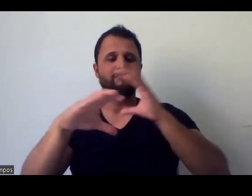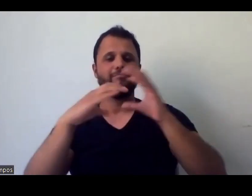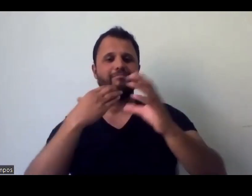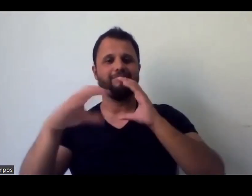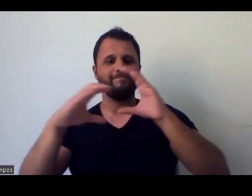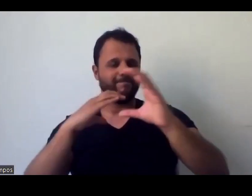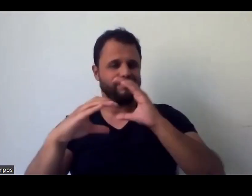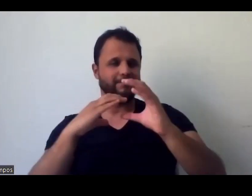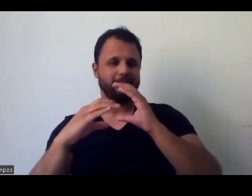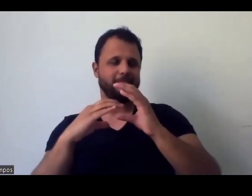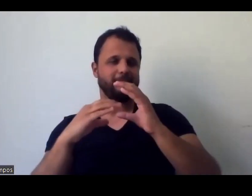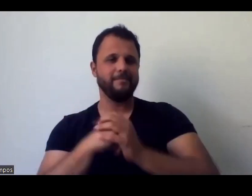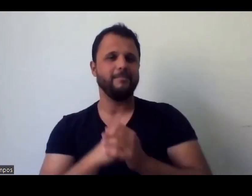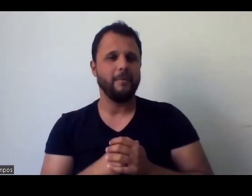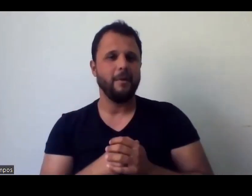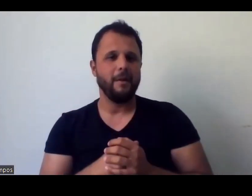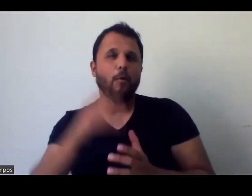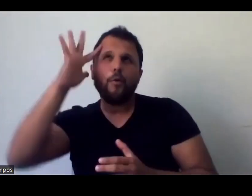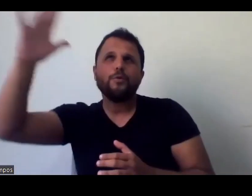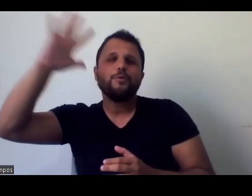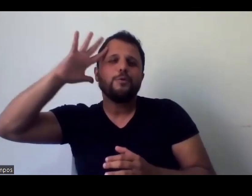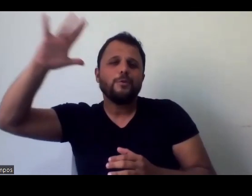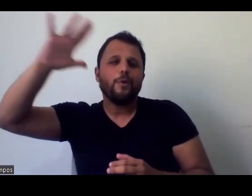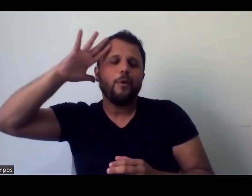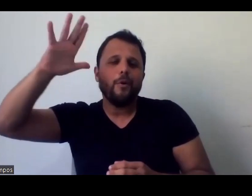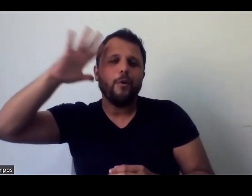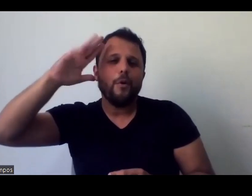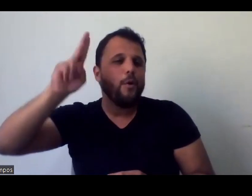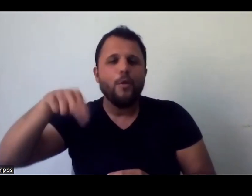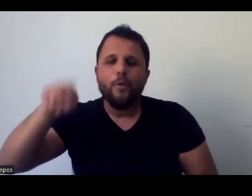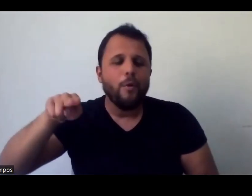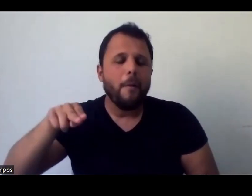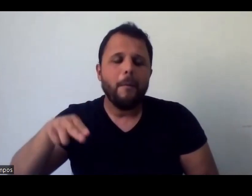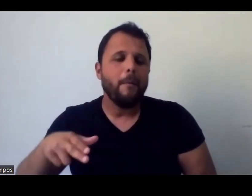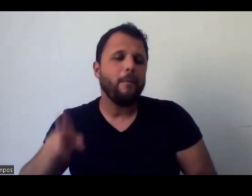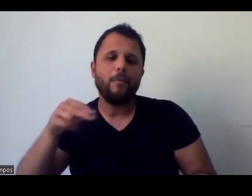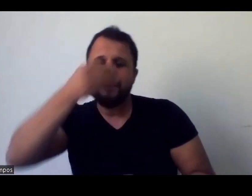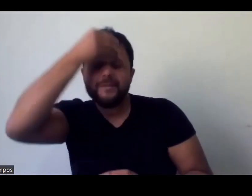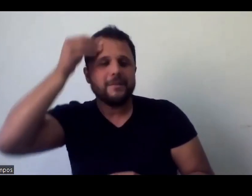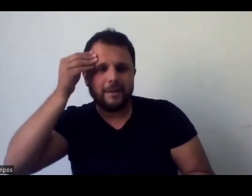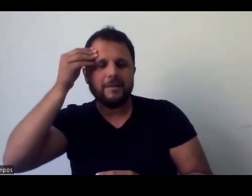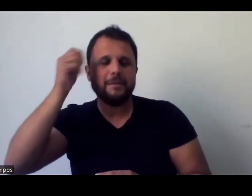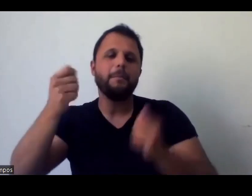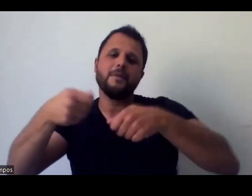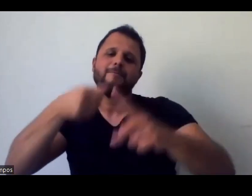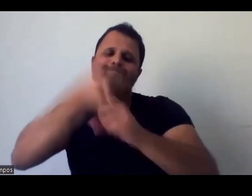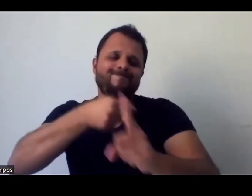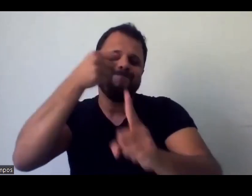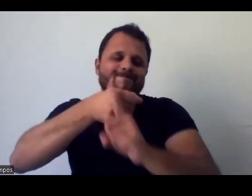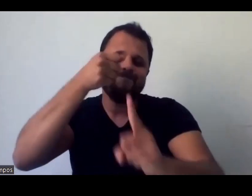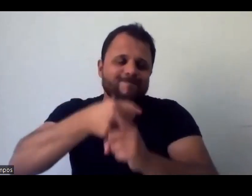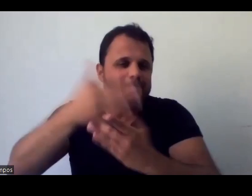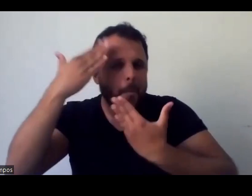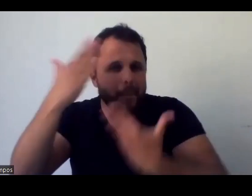comunicação, esse é o grande ideal, né, o ideal a gente não pode esquecer, lutar por ele. Obrigada